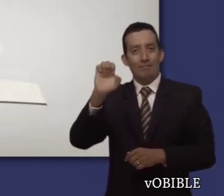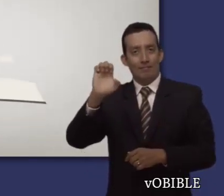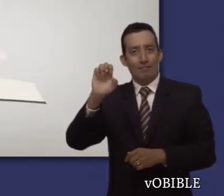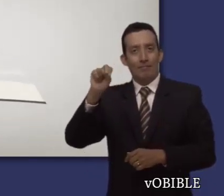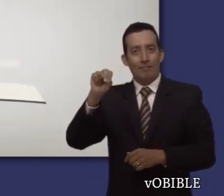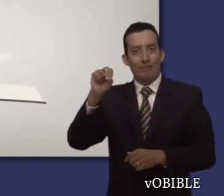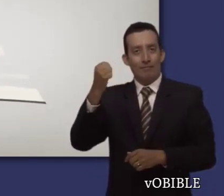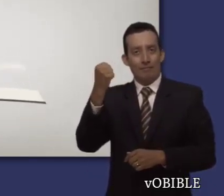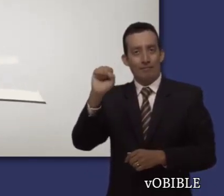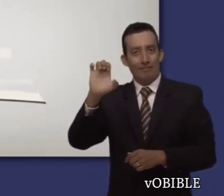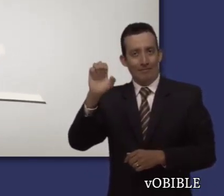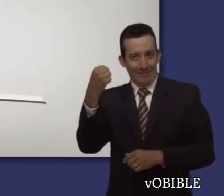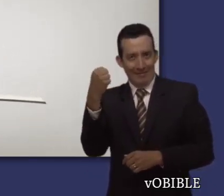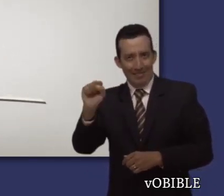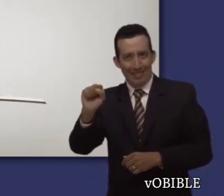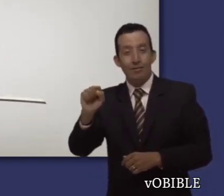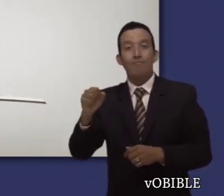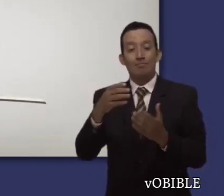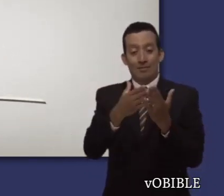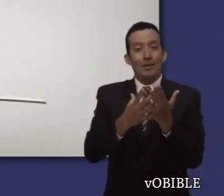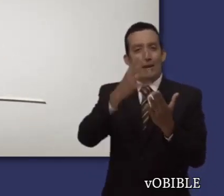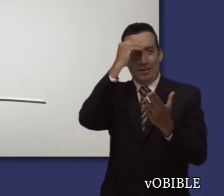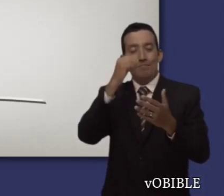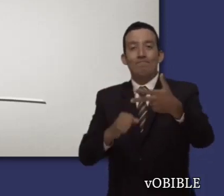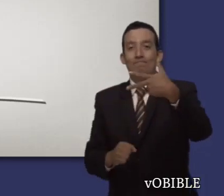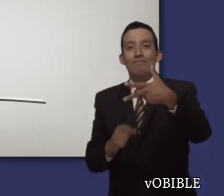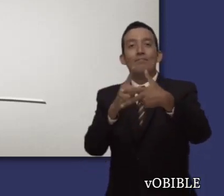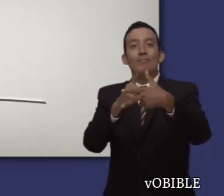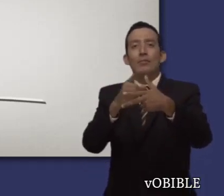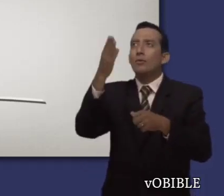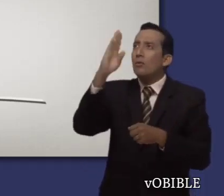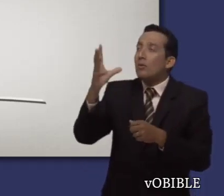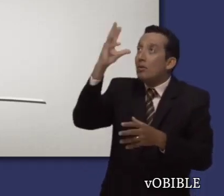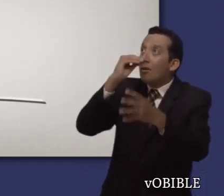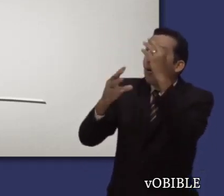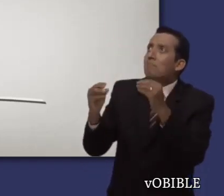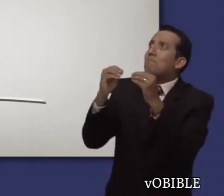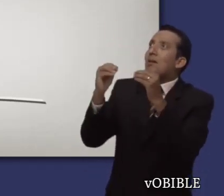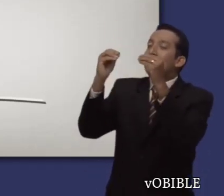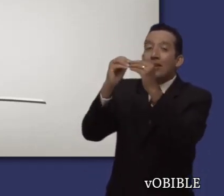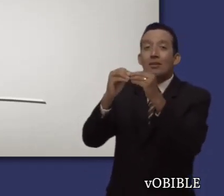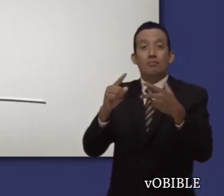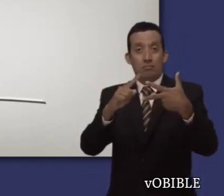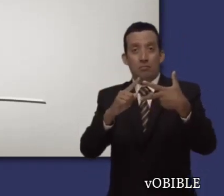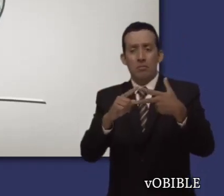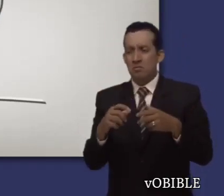Cuando lea la carta inspirada a los colosenses, fíjese en que debemos esforzarnos por conocer mejor a Dios.